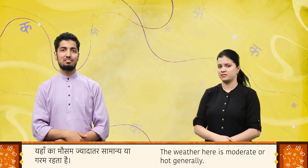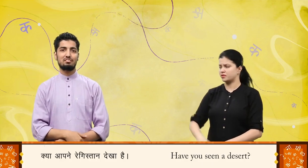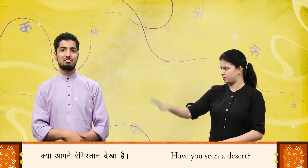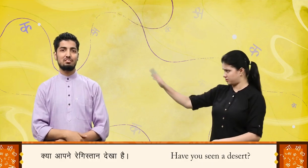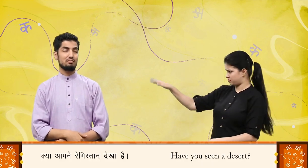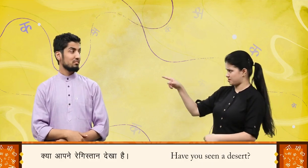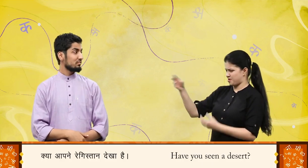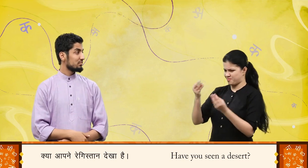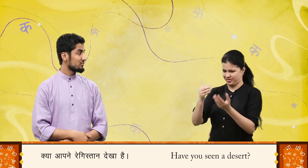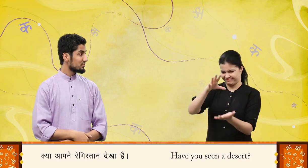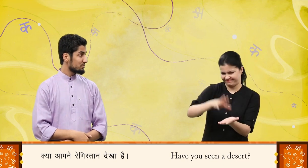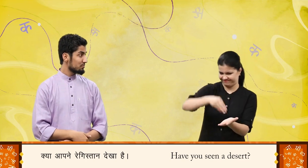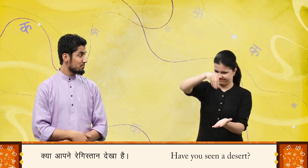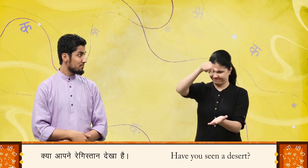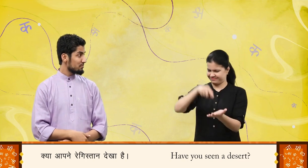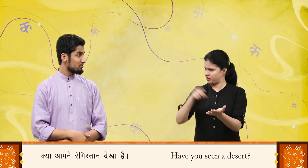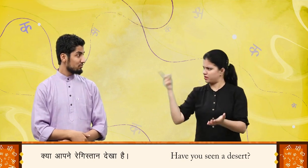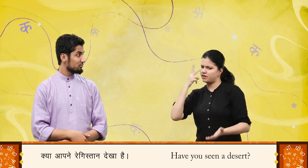क्या आपने रेगिस्तान देखा है?